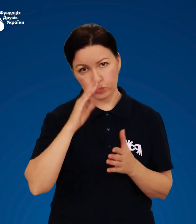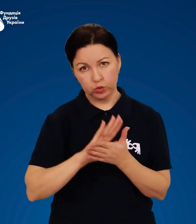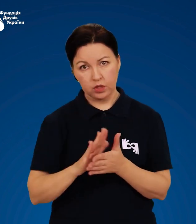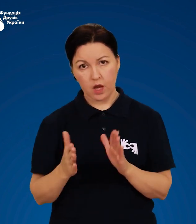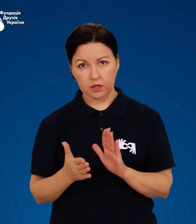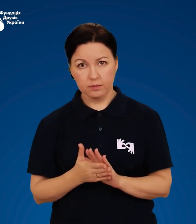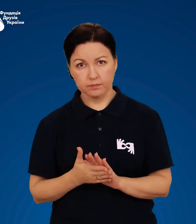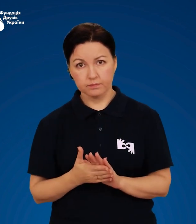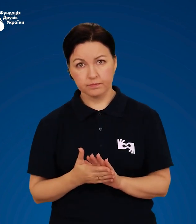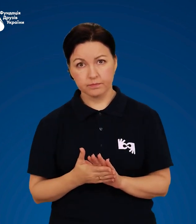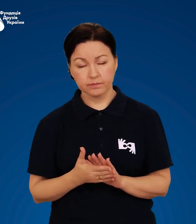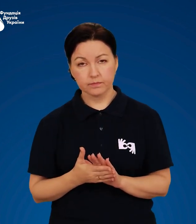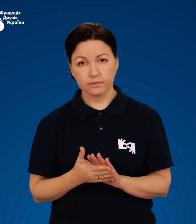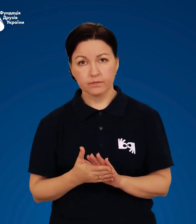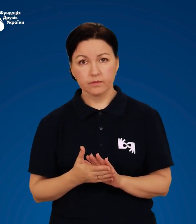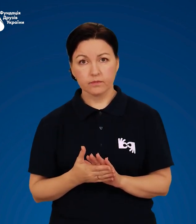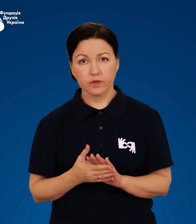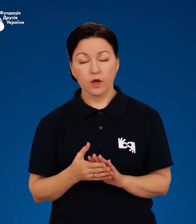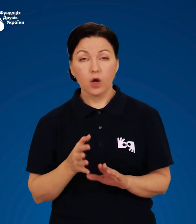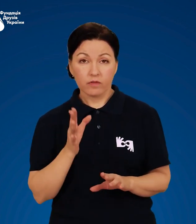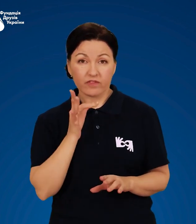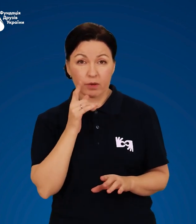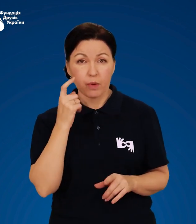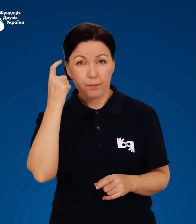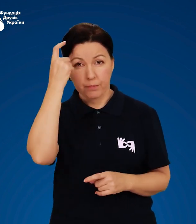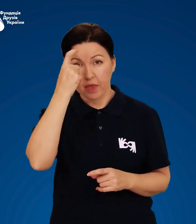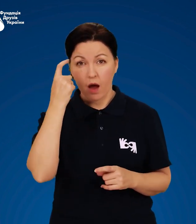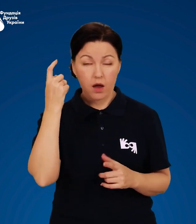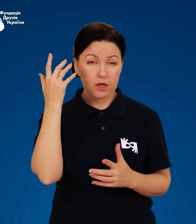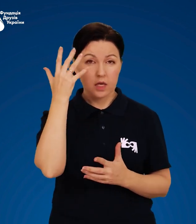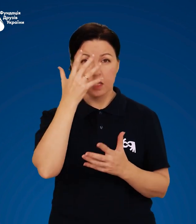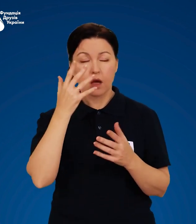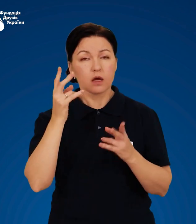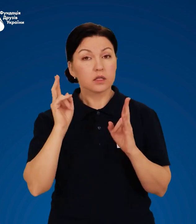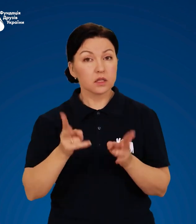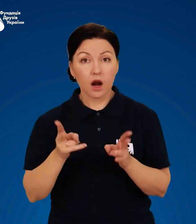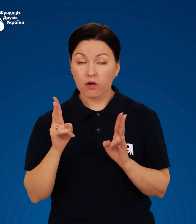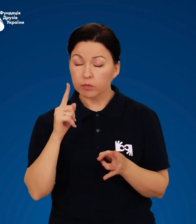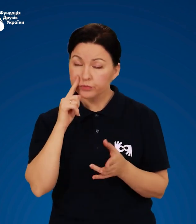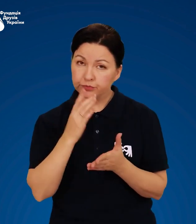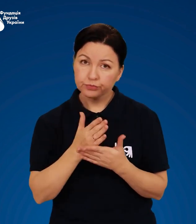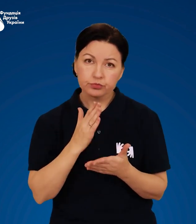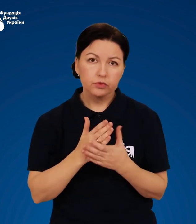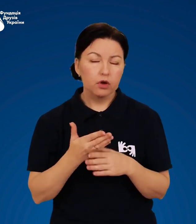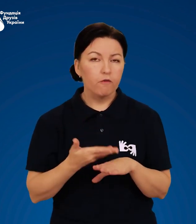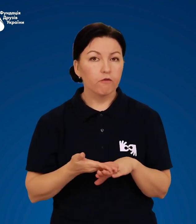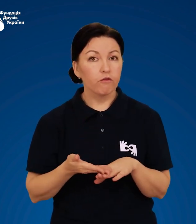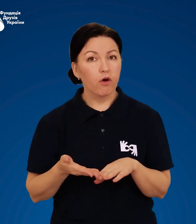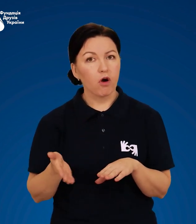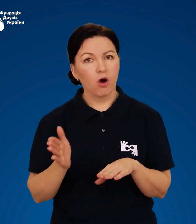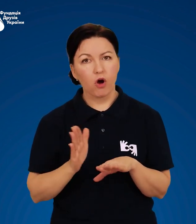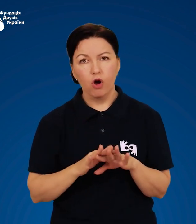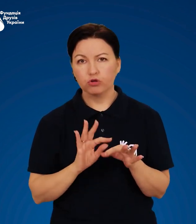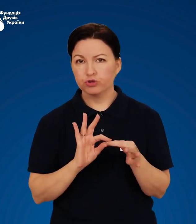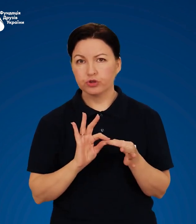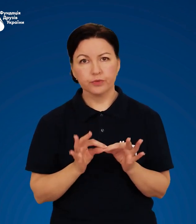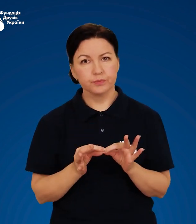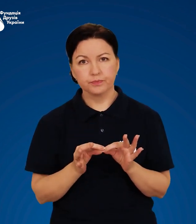стані У стані сп'яніння травми частіше всього важкі, всупереч